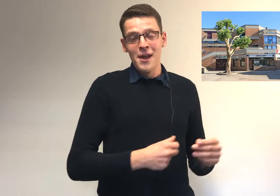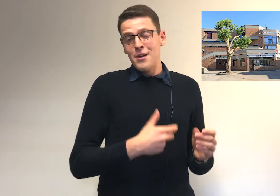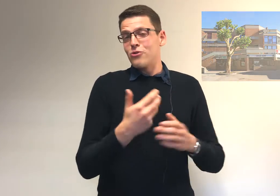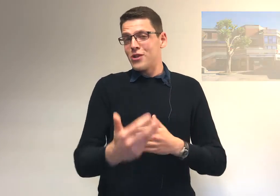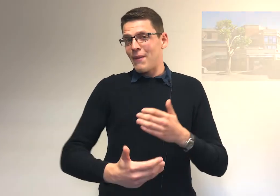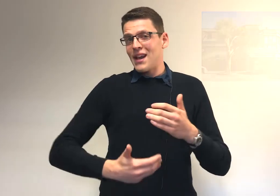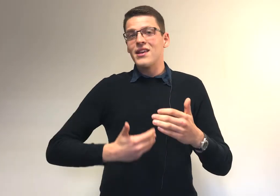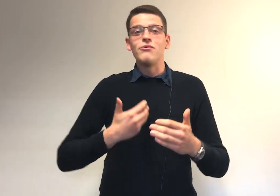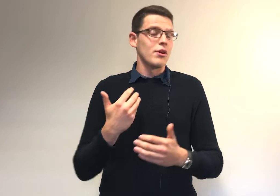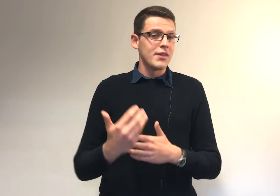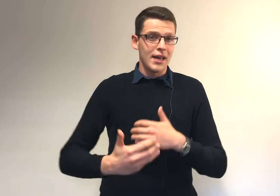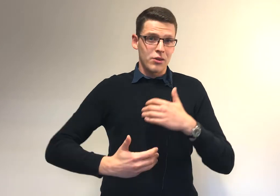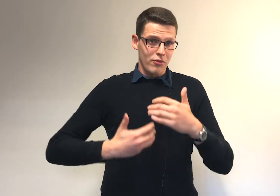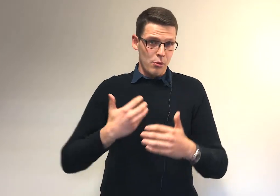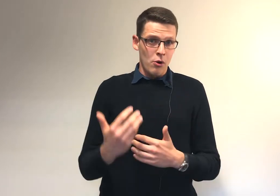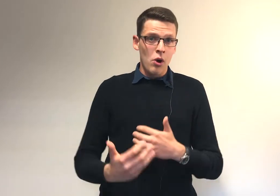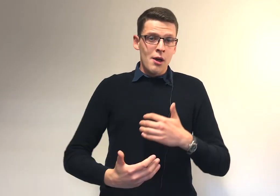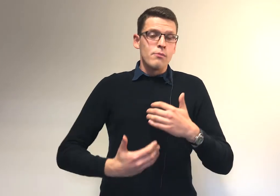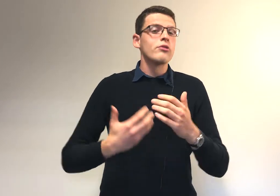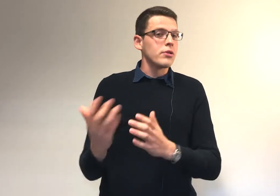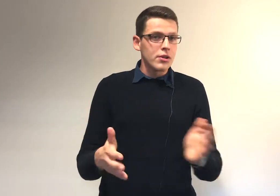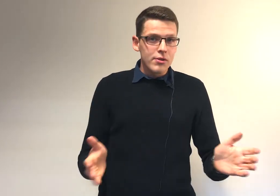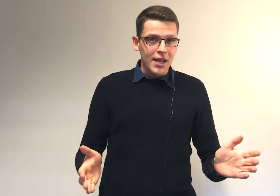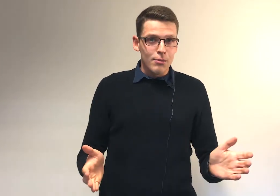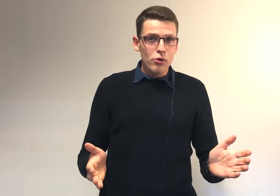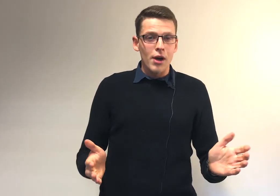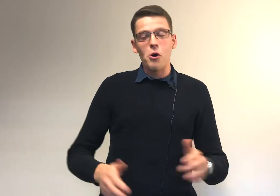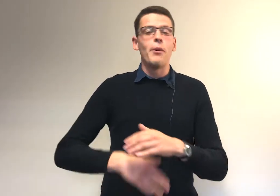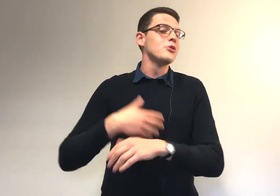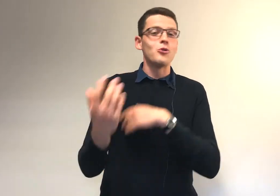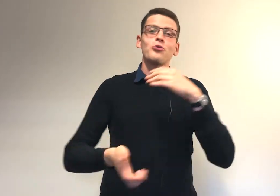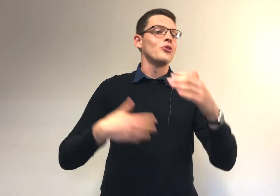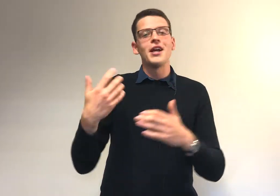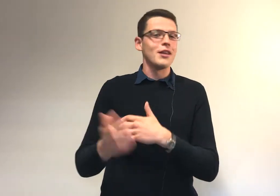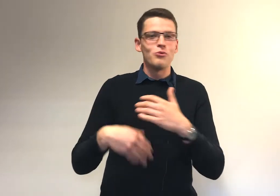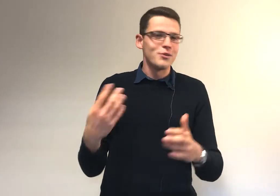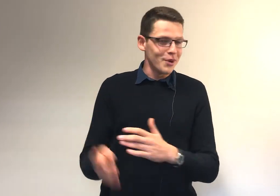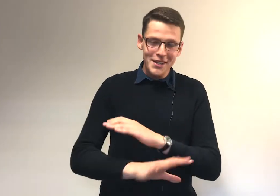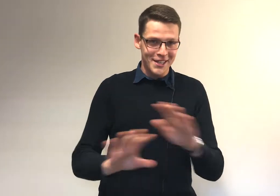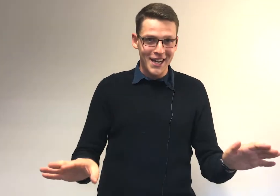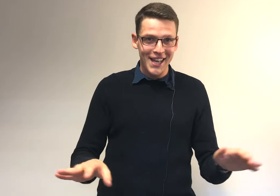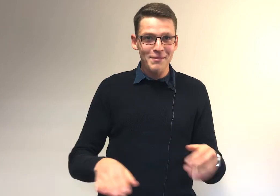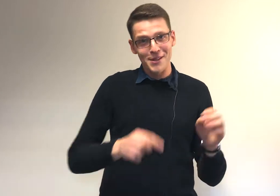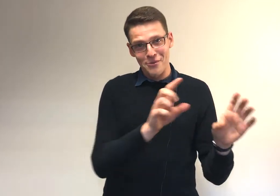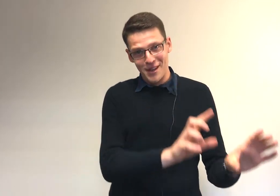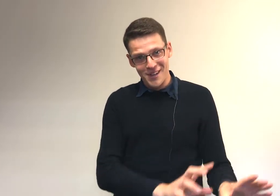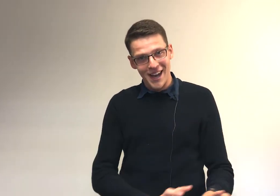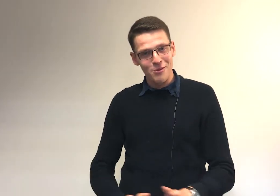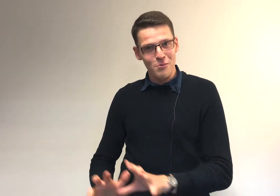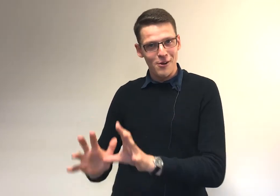Ce que je veux dire par là, c'est qu'il faut réussir à trouver un moment pour sortir de ces quatre murs. Alors, pas obligé de te retourner la tête tous les soirs, ça c'est clair, parce qu'il faut réussir à assumer le